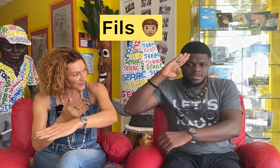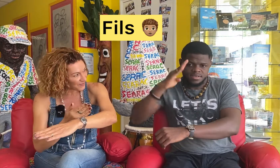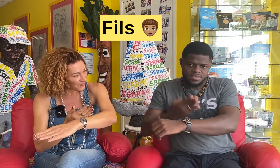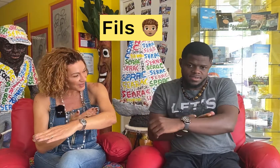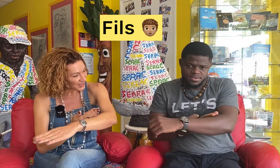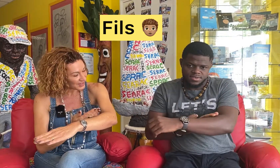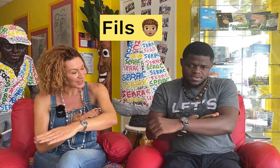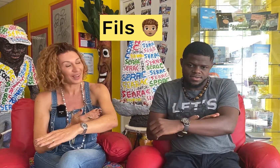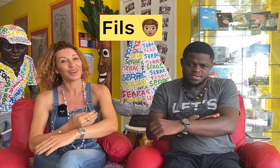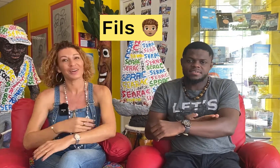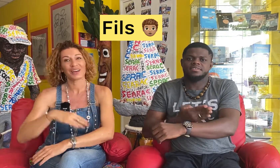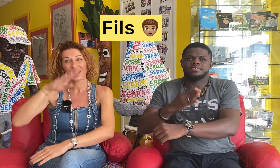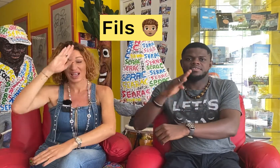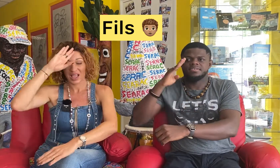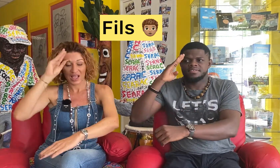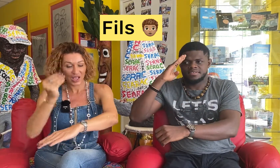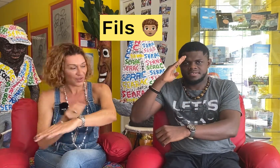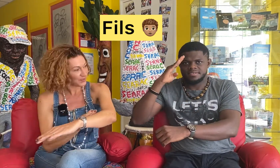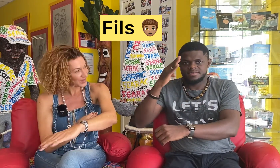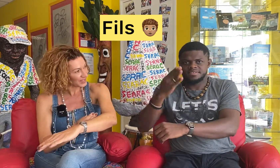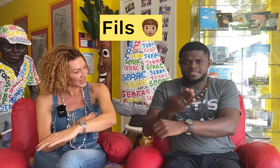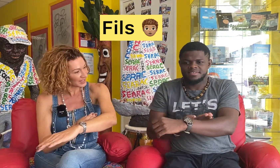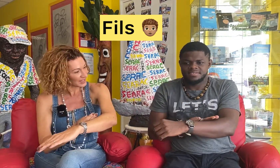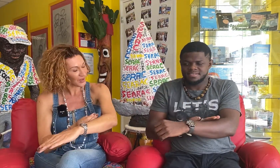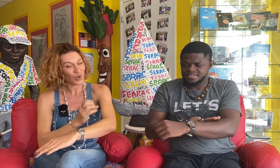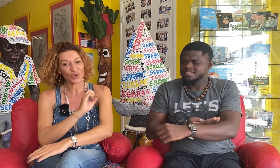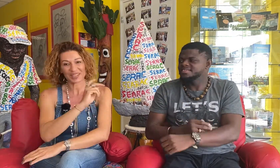Fils. Fils. Ok.